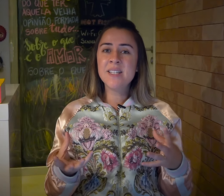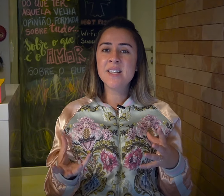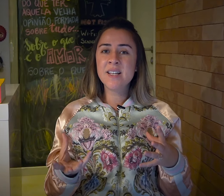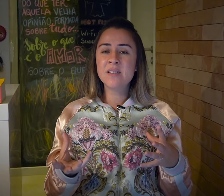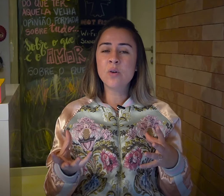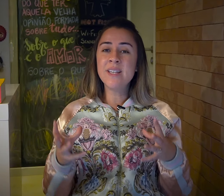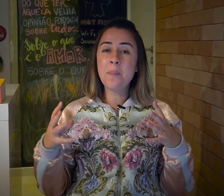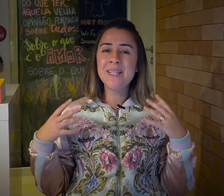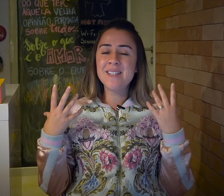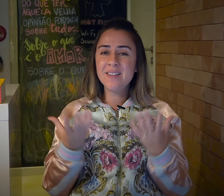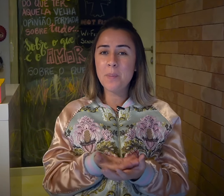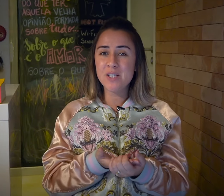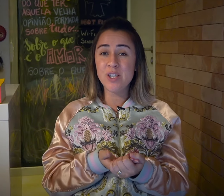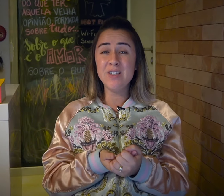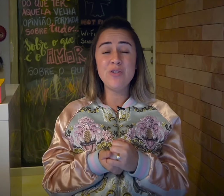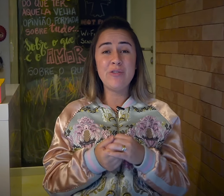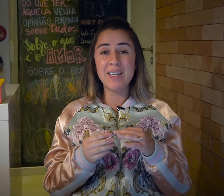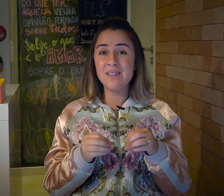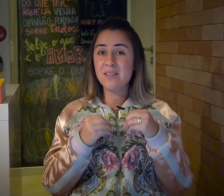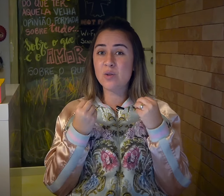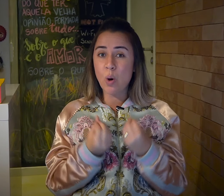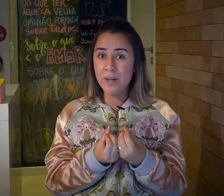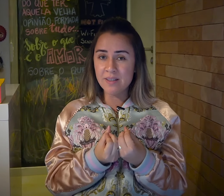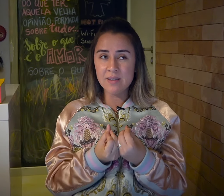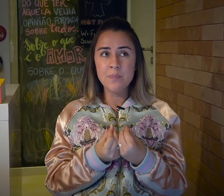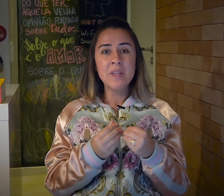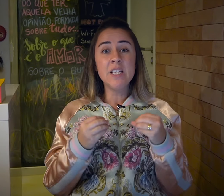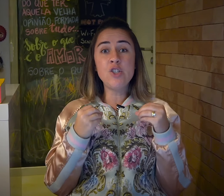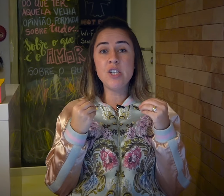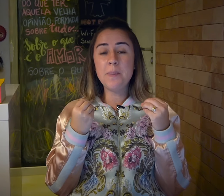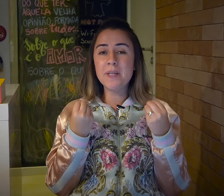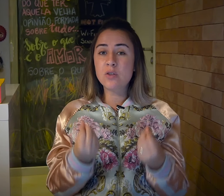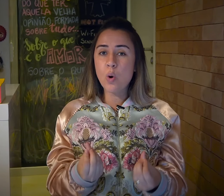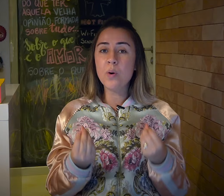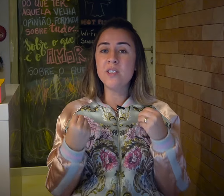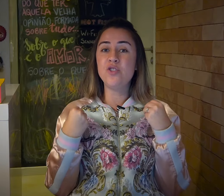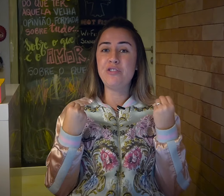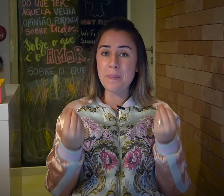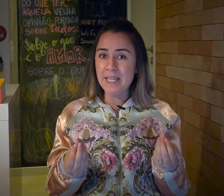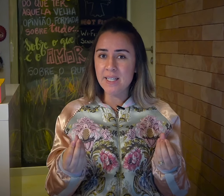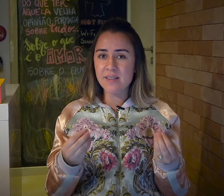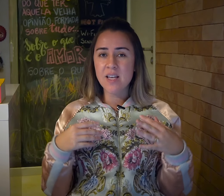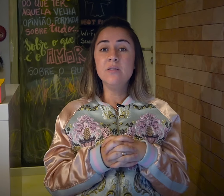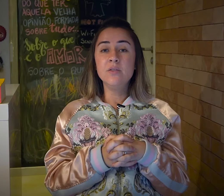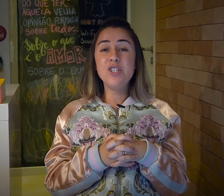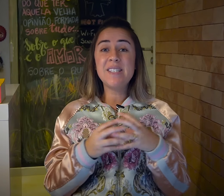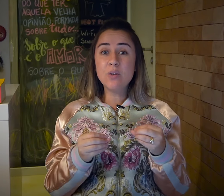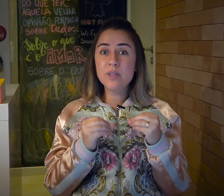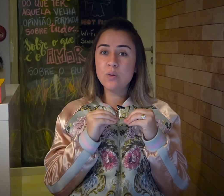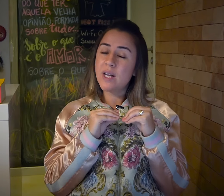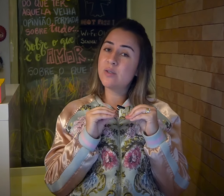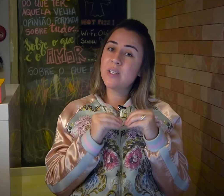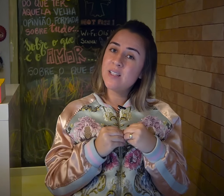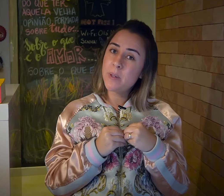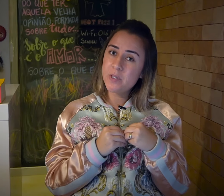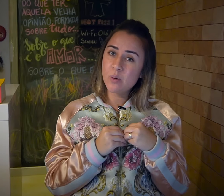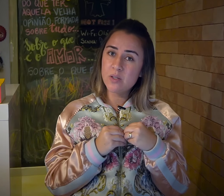dessas relações, ele apresenta pra gente várias histórias de pessoas, de famílias, de centros educacionais pra pessoas